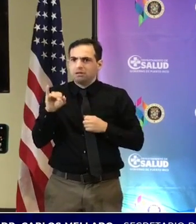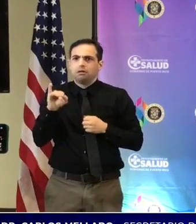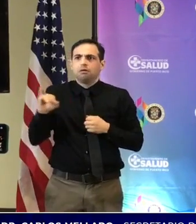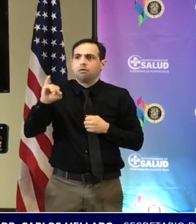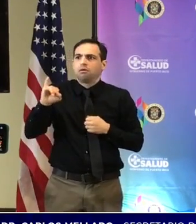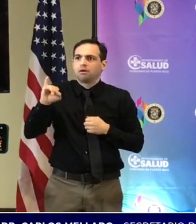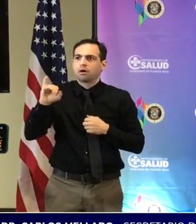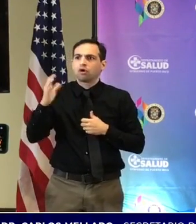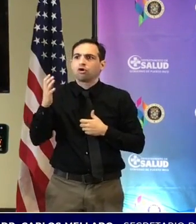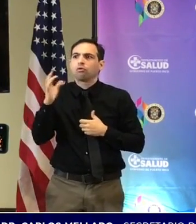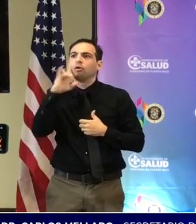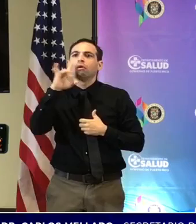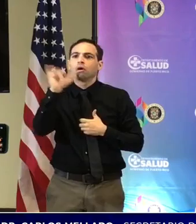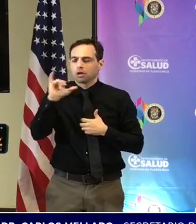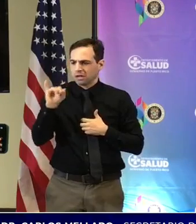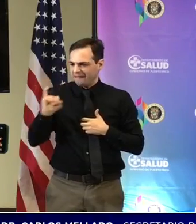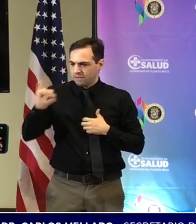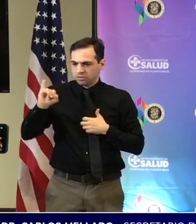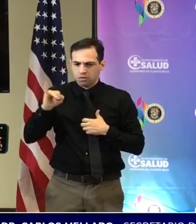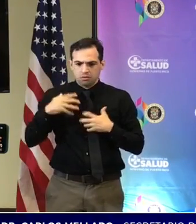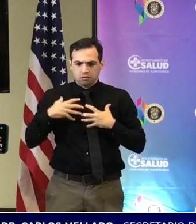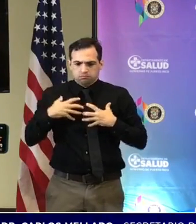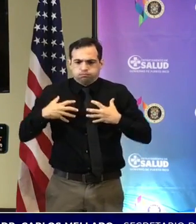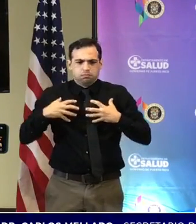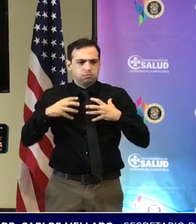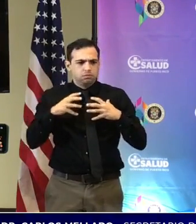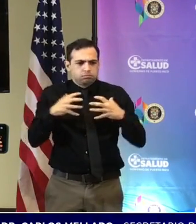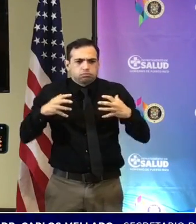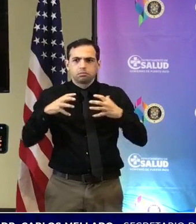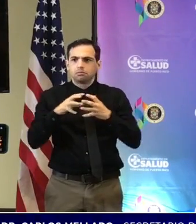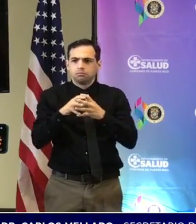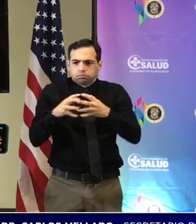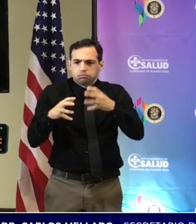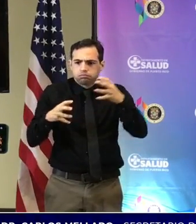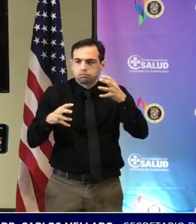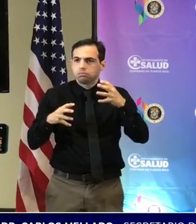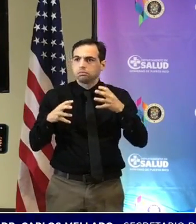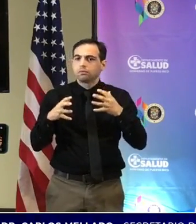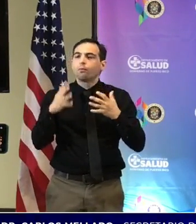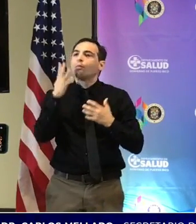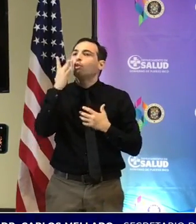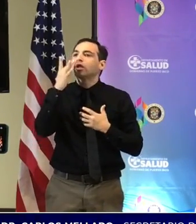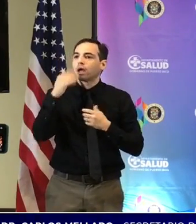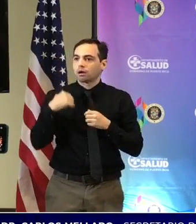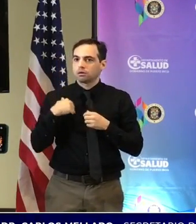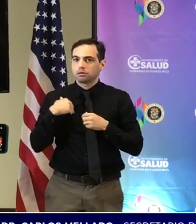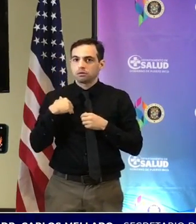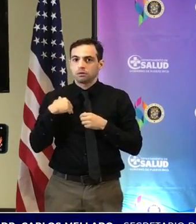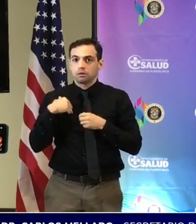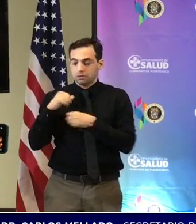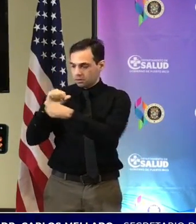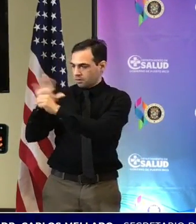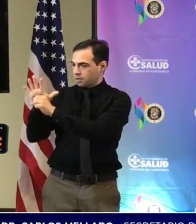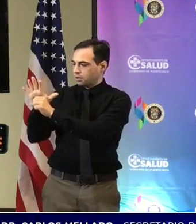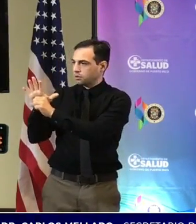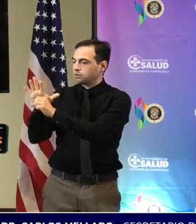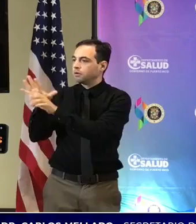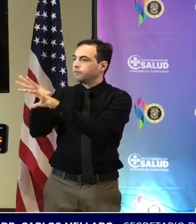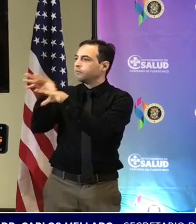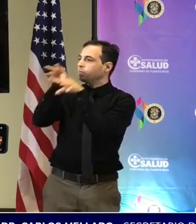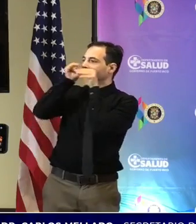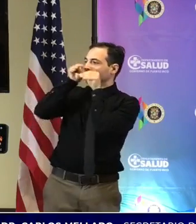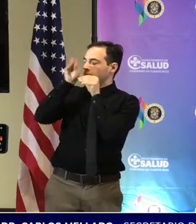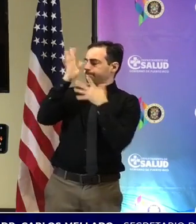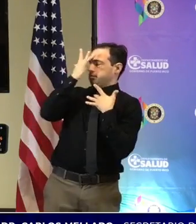a la presencia de un antígeno, ¿verdad?, que en este caso es el COVID, que nuestro cuerpo nos